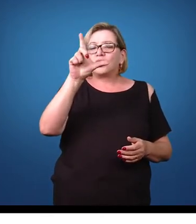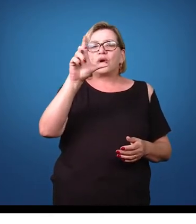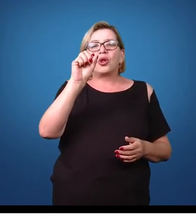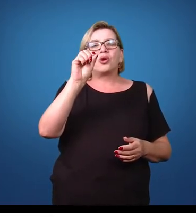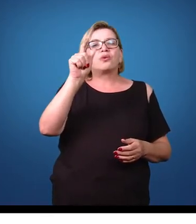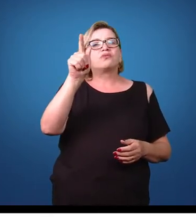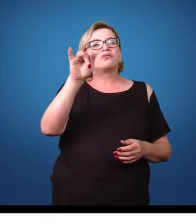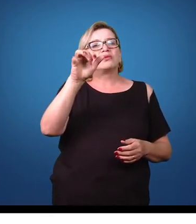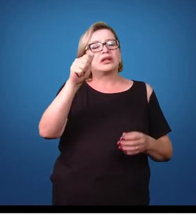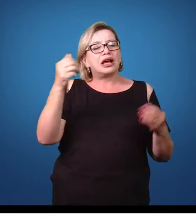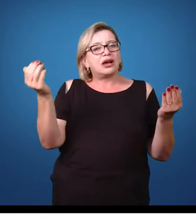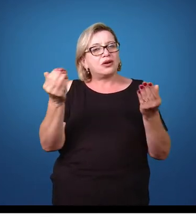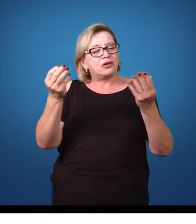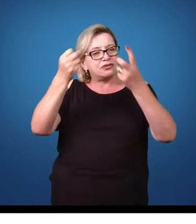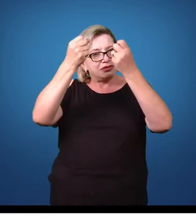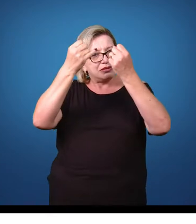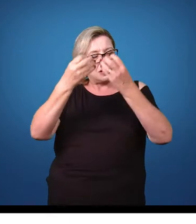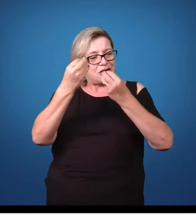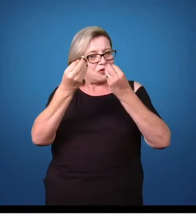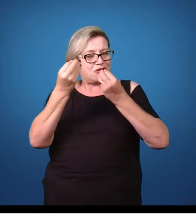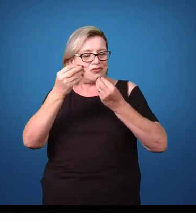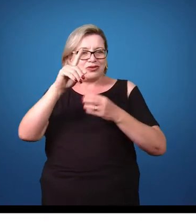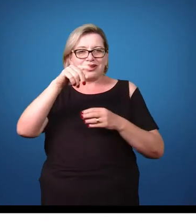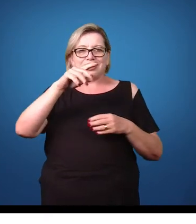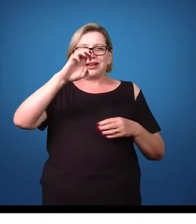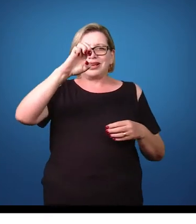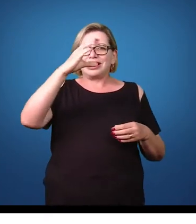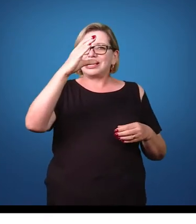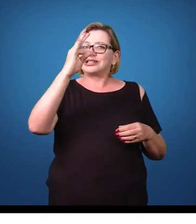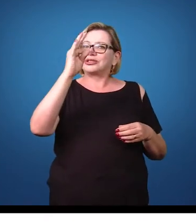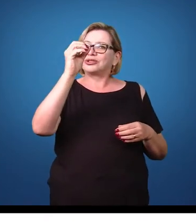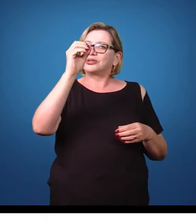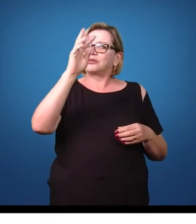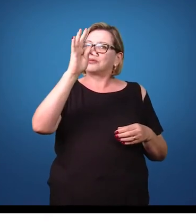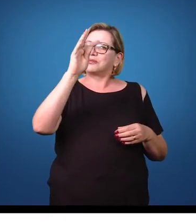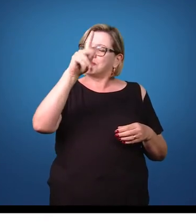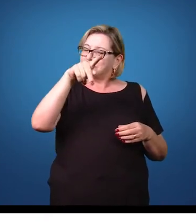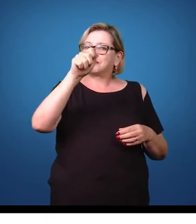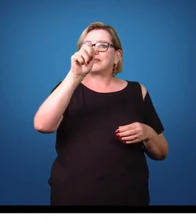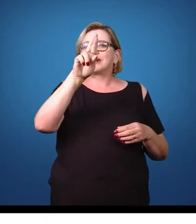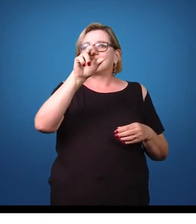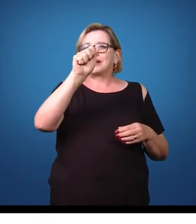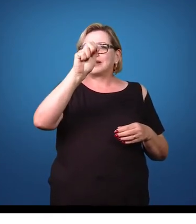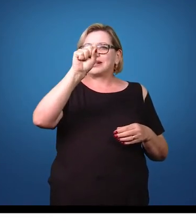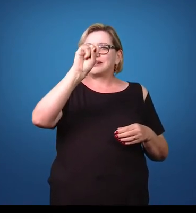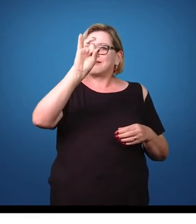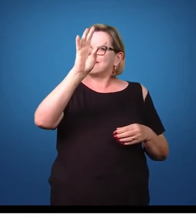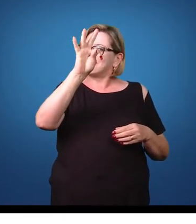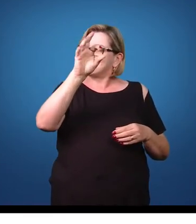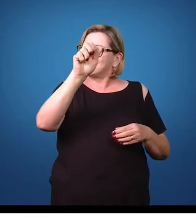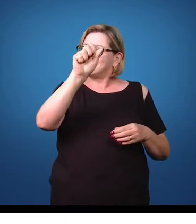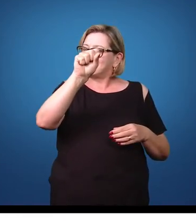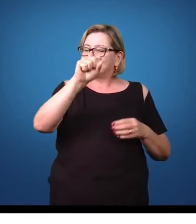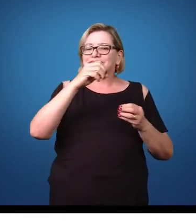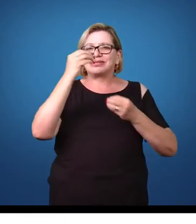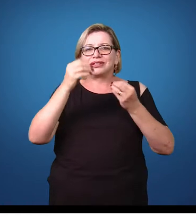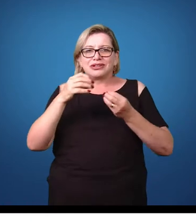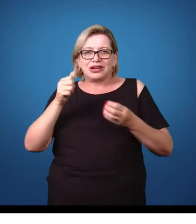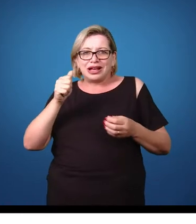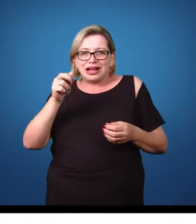e agora vamos comentar um pouquinho dos ectoparasitas. Veja bem, os artrópodos são organismos